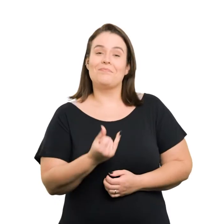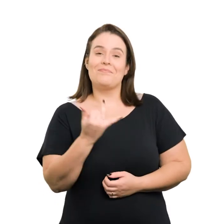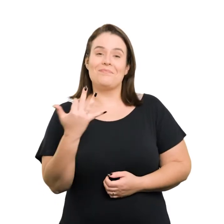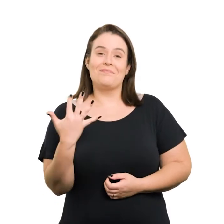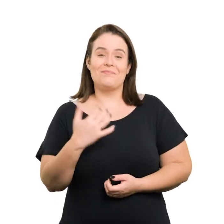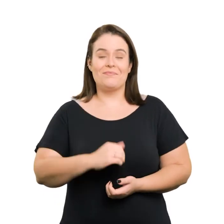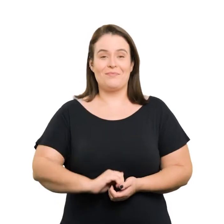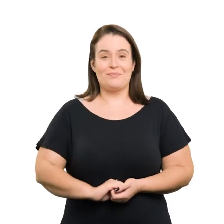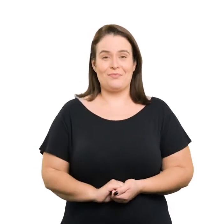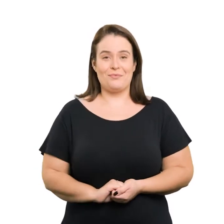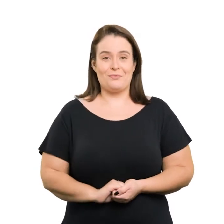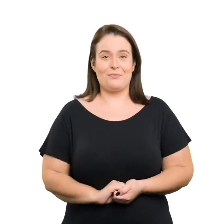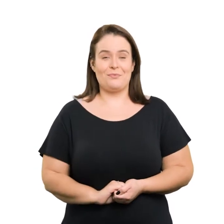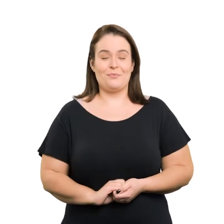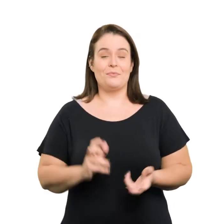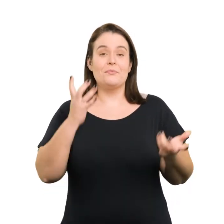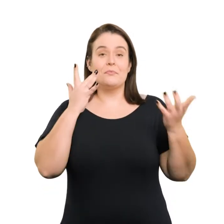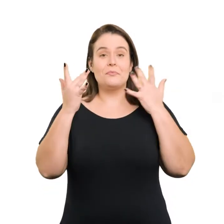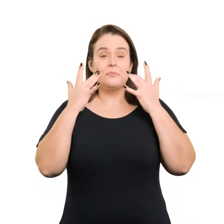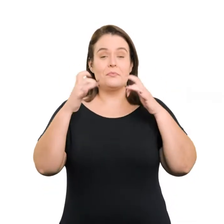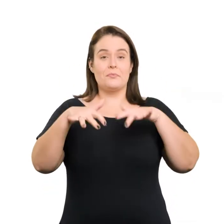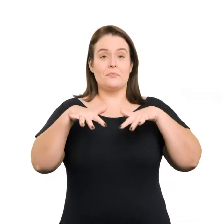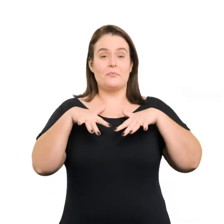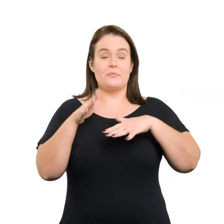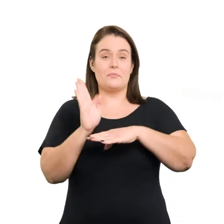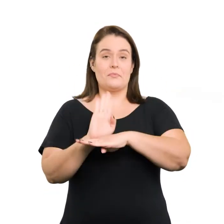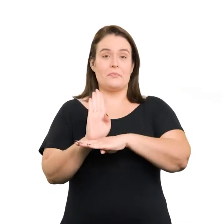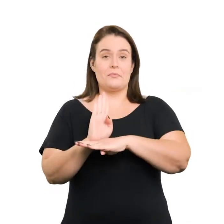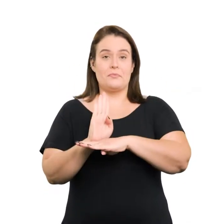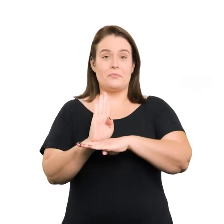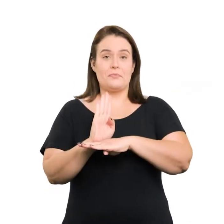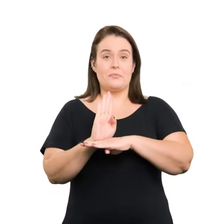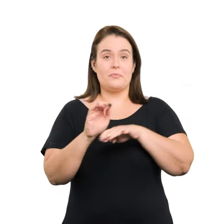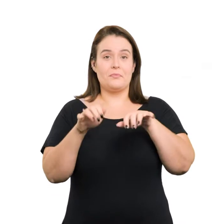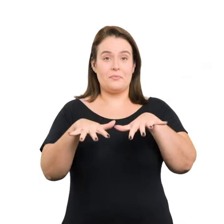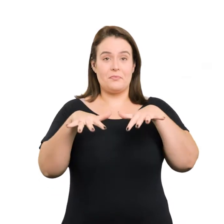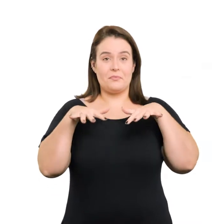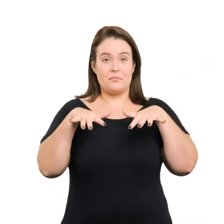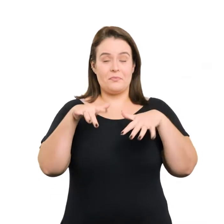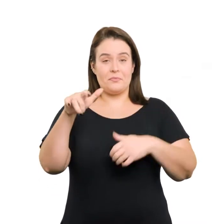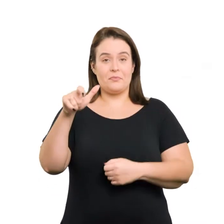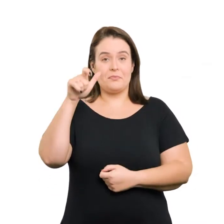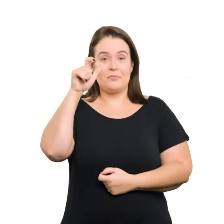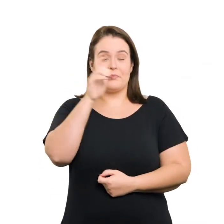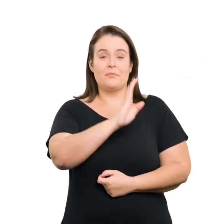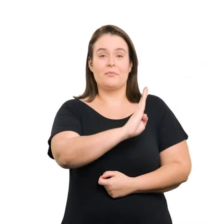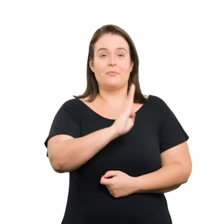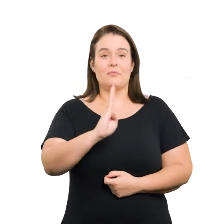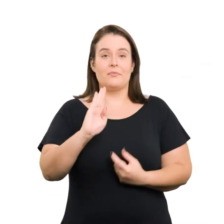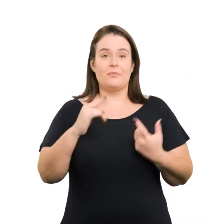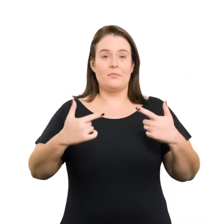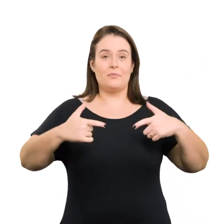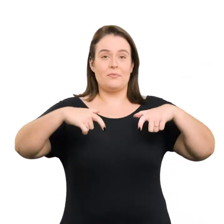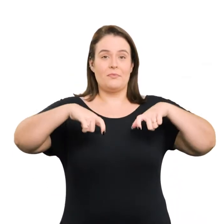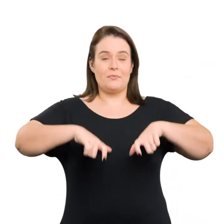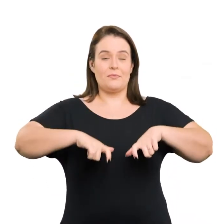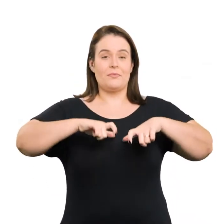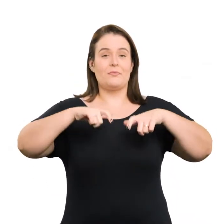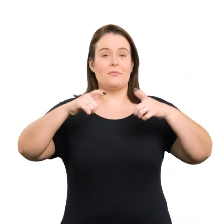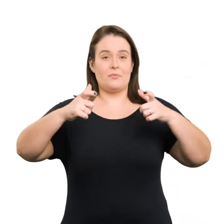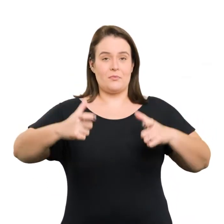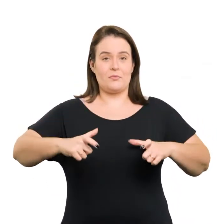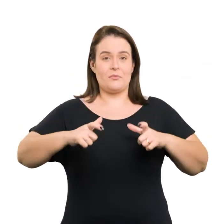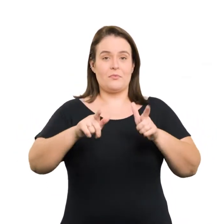Quantificação Nos teatros, cinemas, auditórios, bibliotecas, estádios, ginásios de